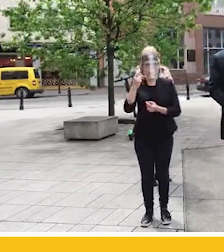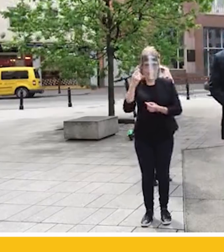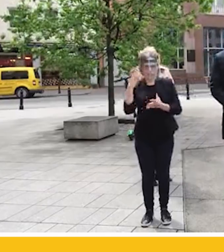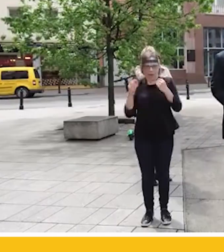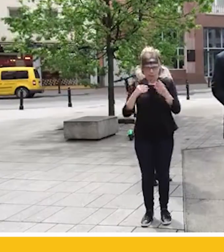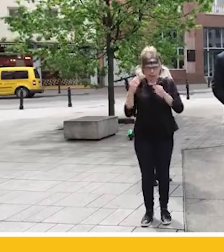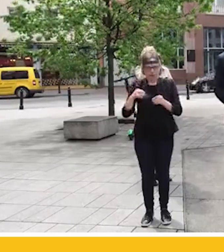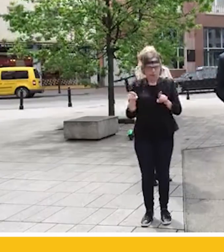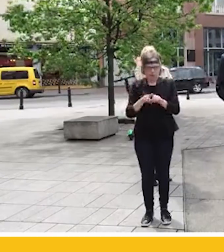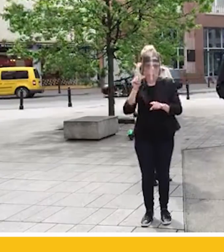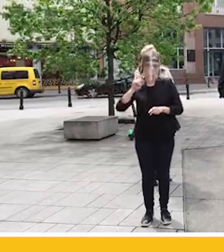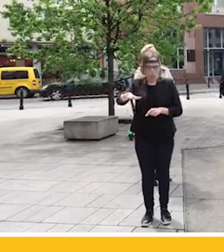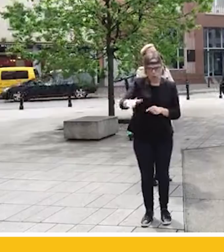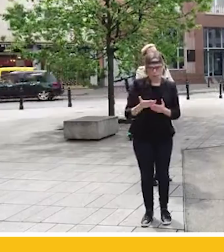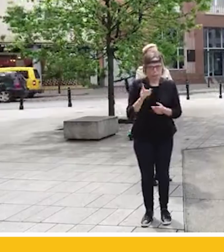fundują. To jest po prostu skandal.